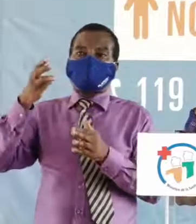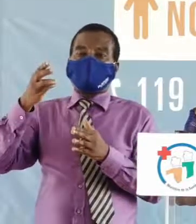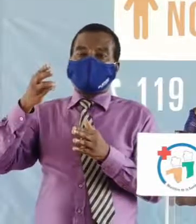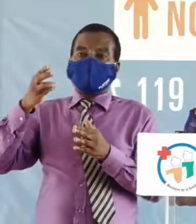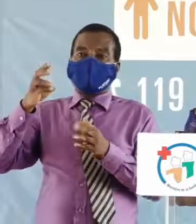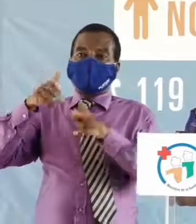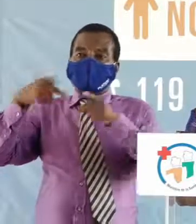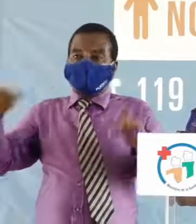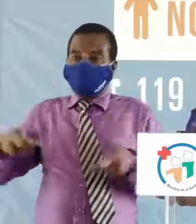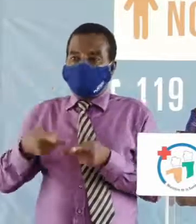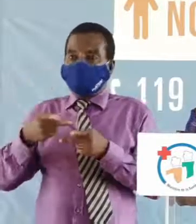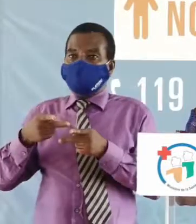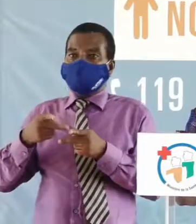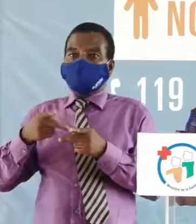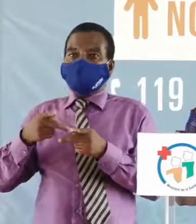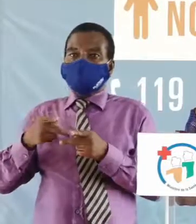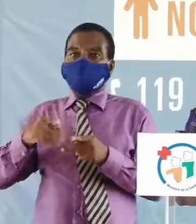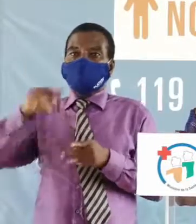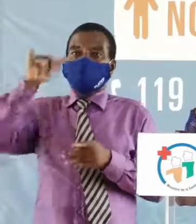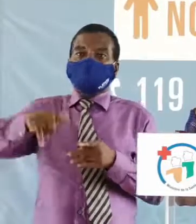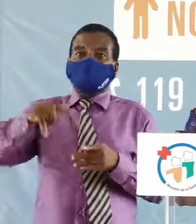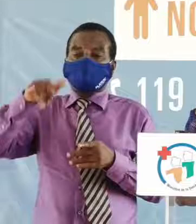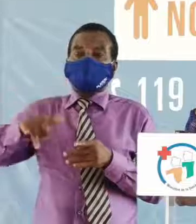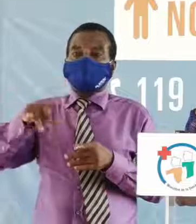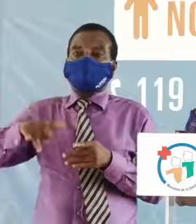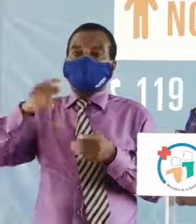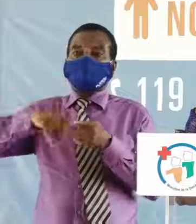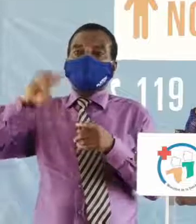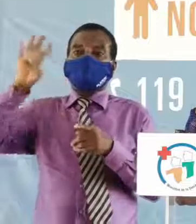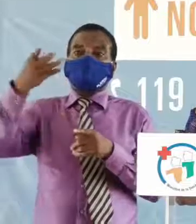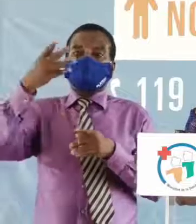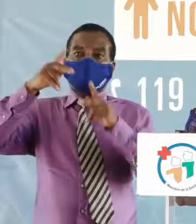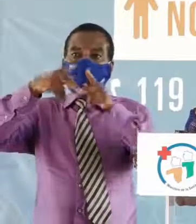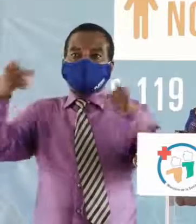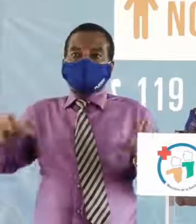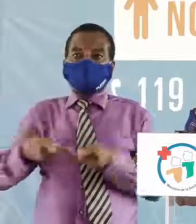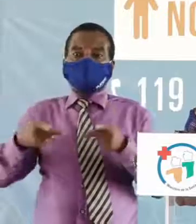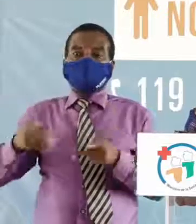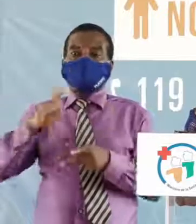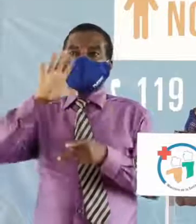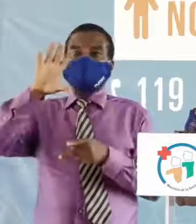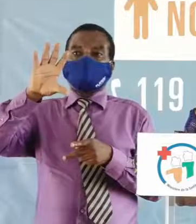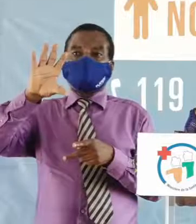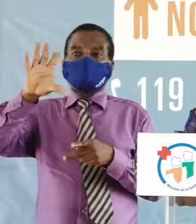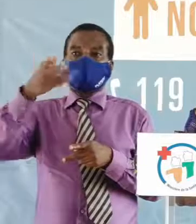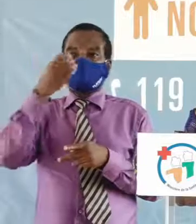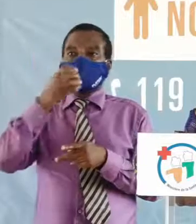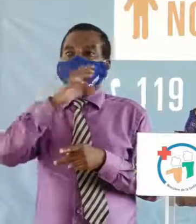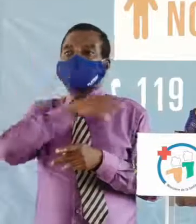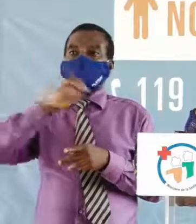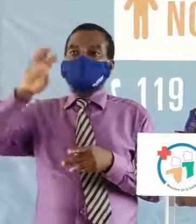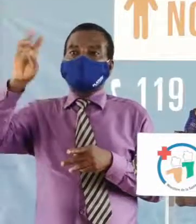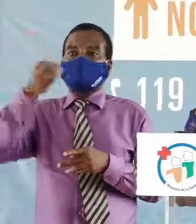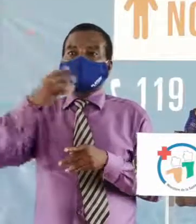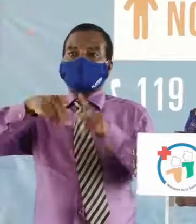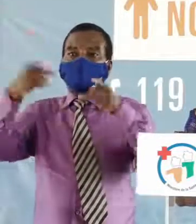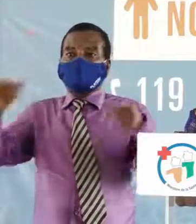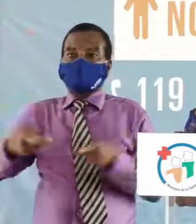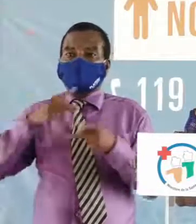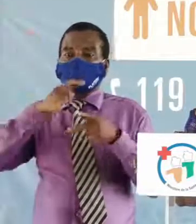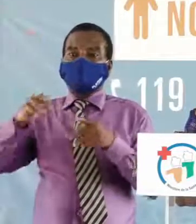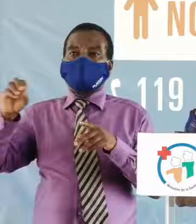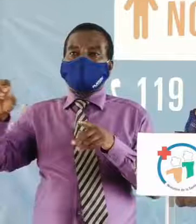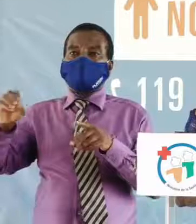précédemment. Yopougon en quatrième position. Les cinquièmes et sixièmes places sont occupées respectivement par les communes de